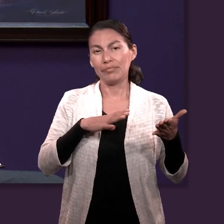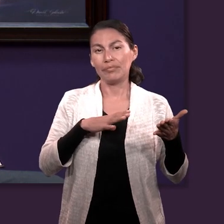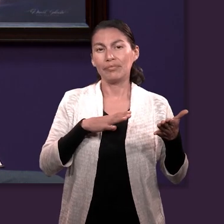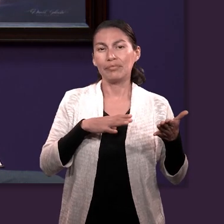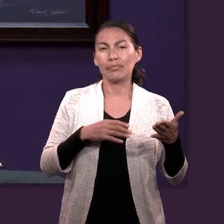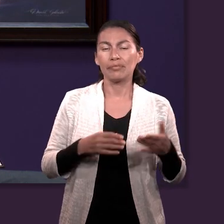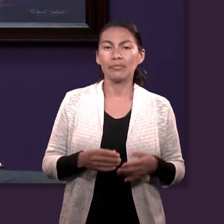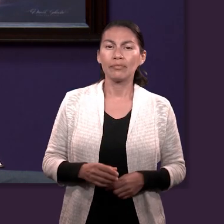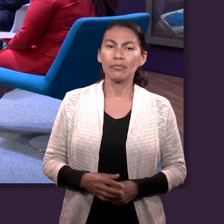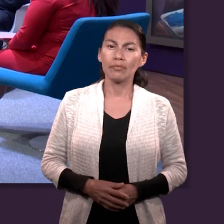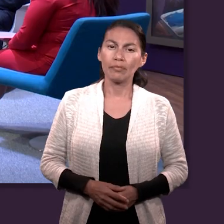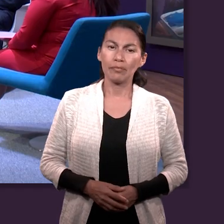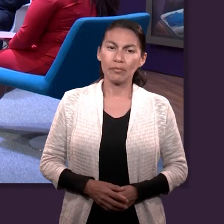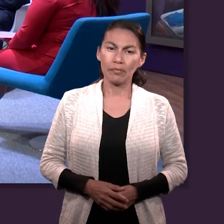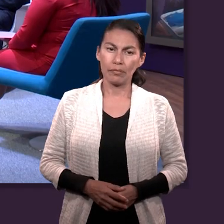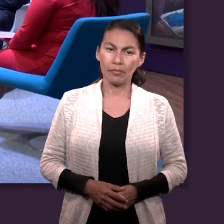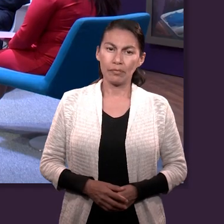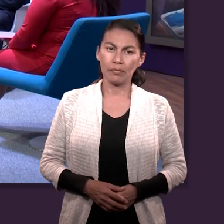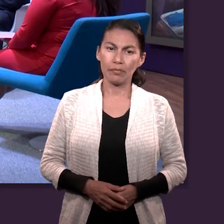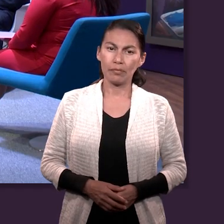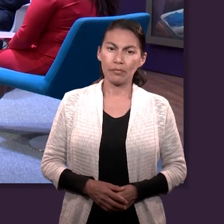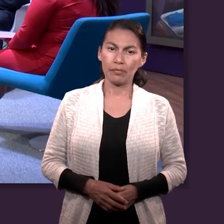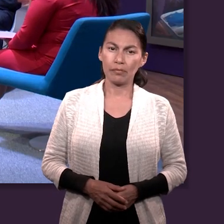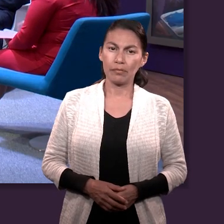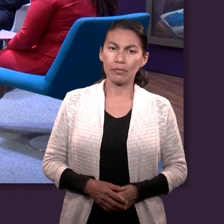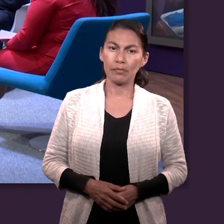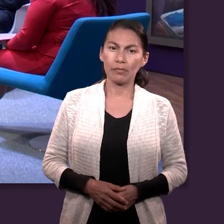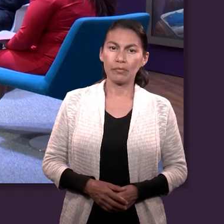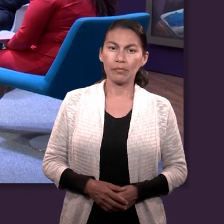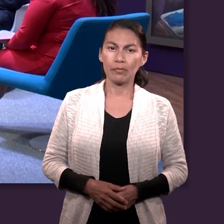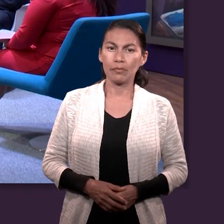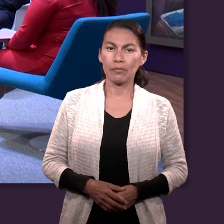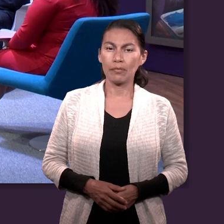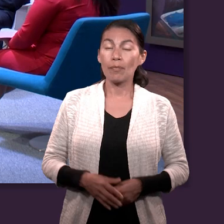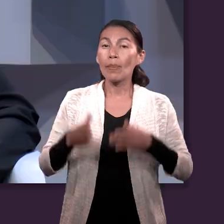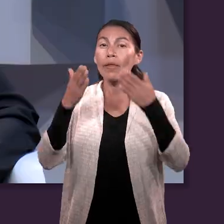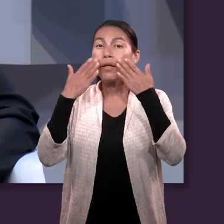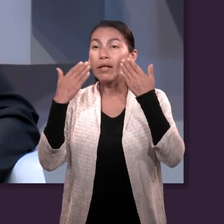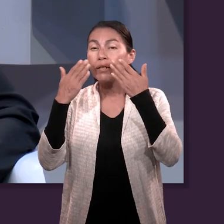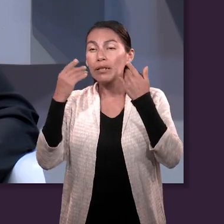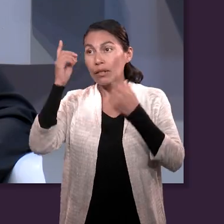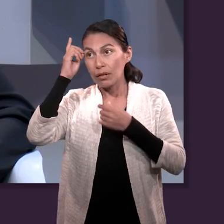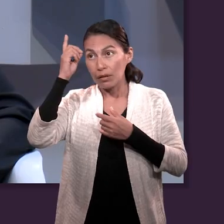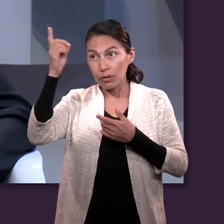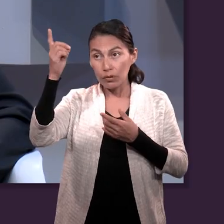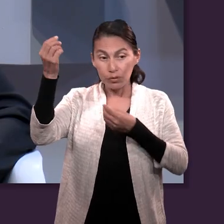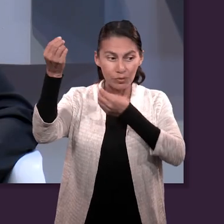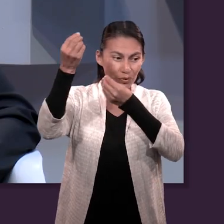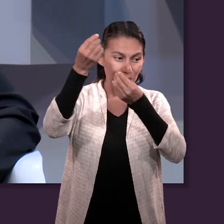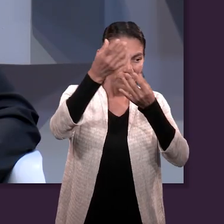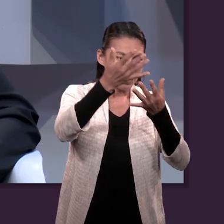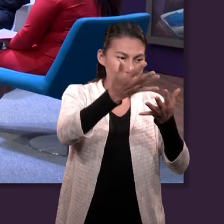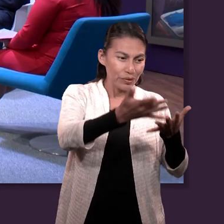era, ¿no? Lo dice la Biblia. Y desde luego, la gracia